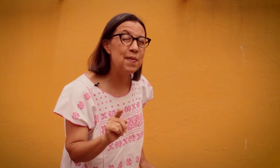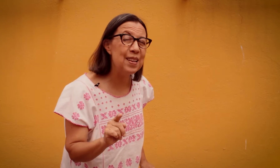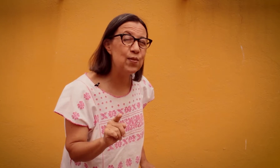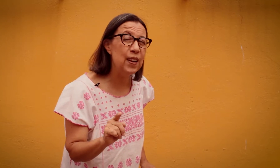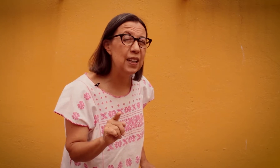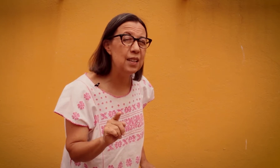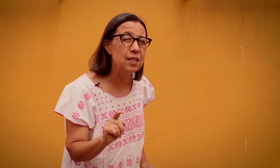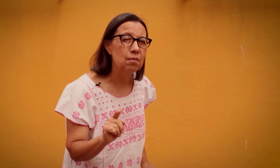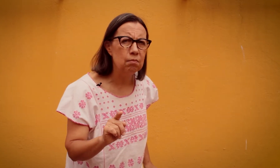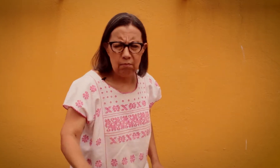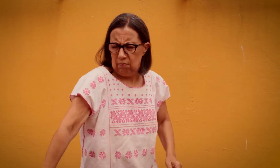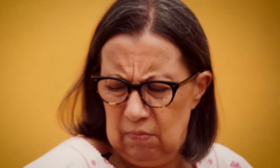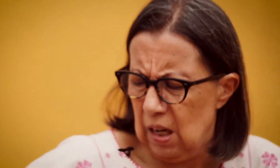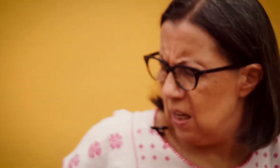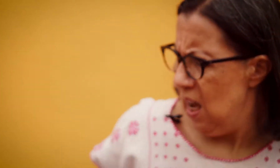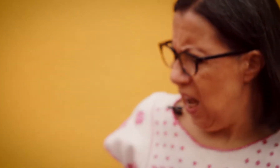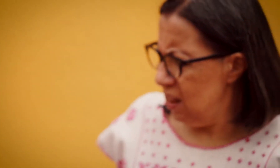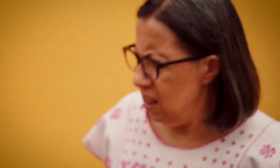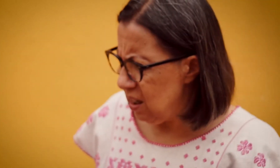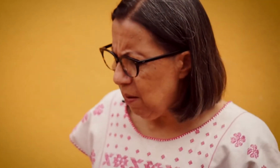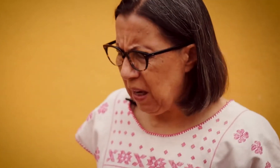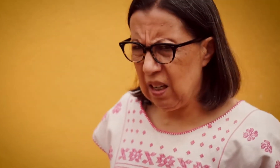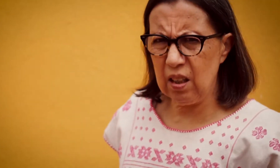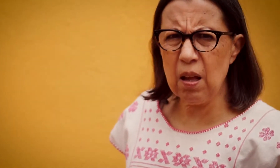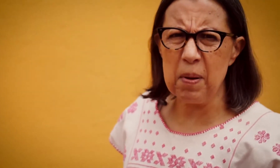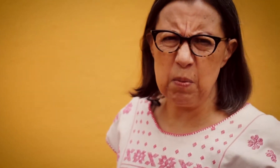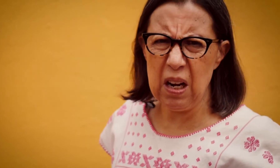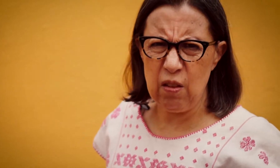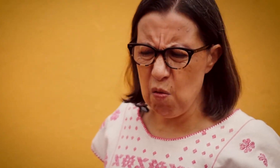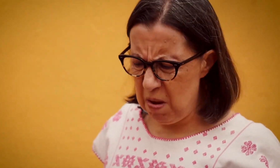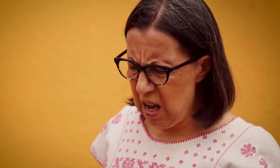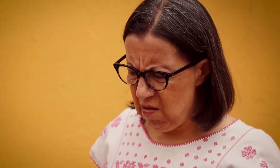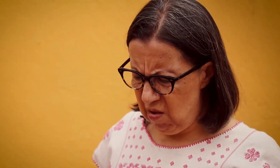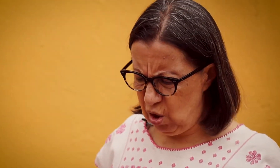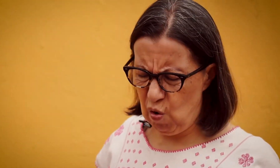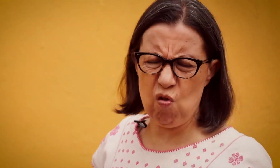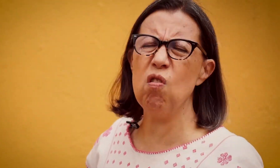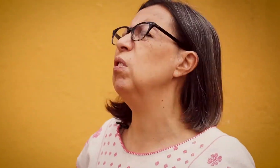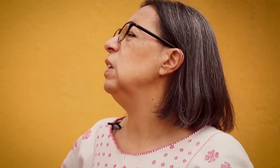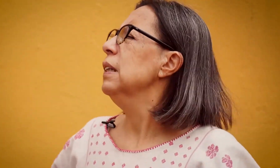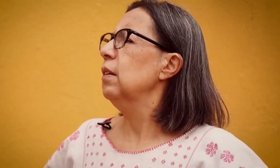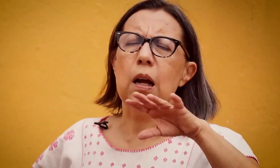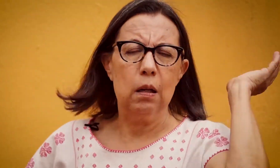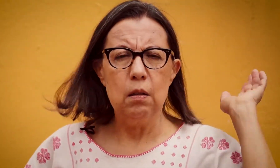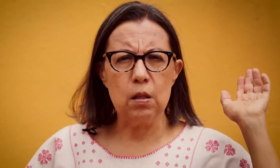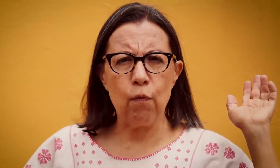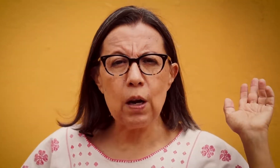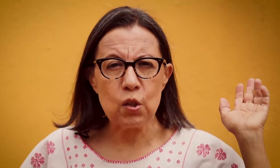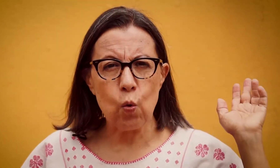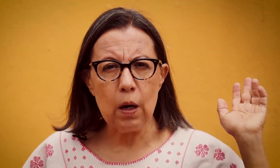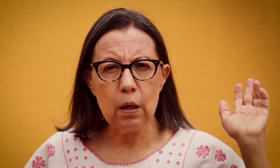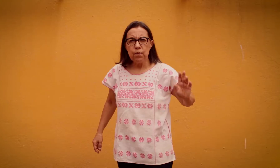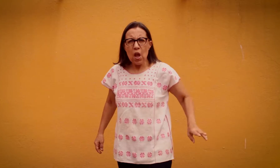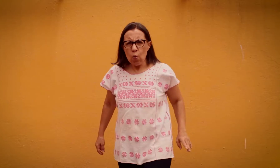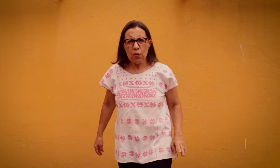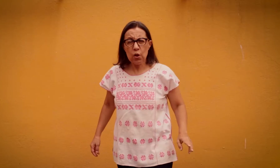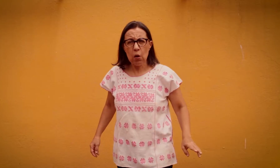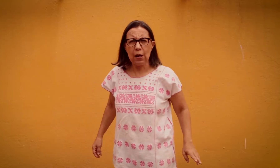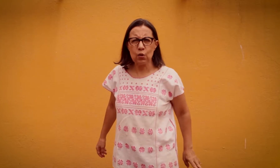más feliz. Ay, Andy, esa viejecita más bien le dio miedo, le chocó y se fue a la escuela. Cuando llegó a la